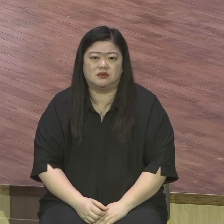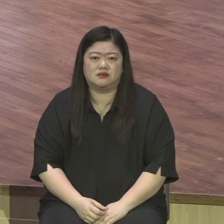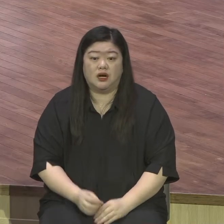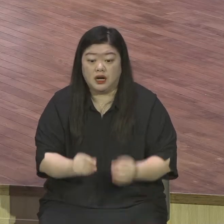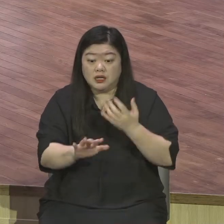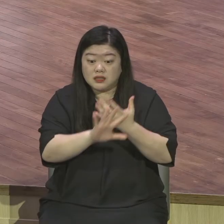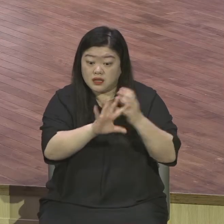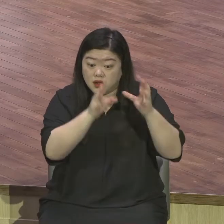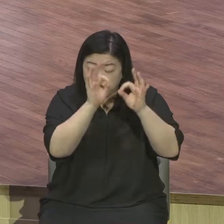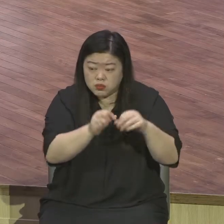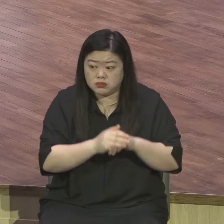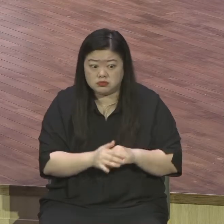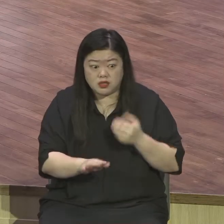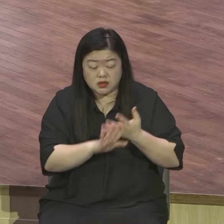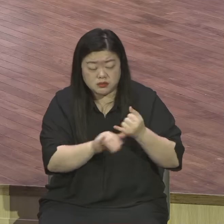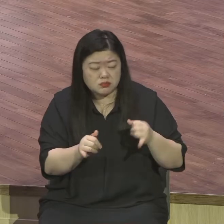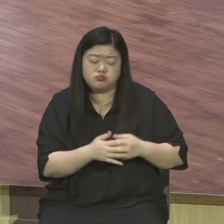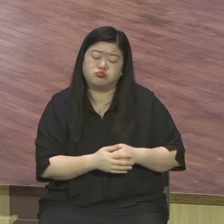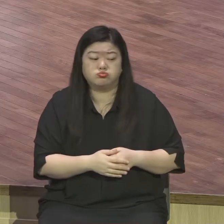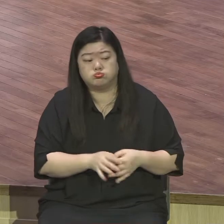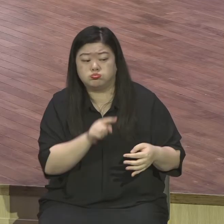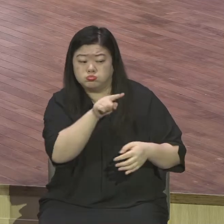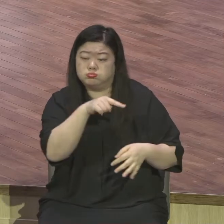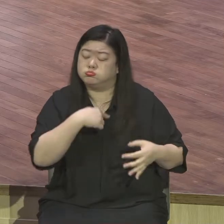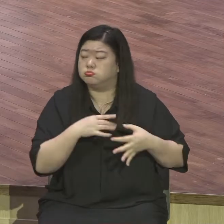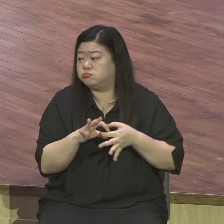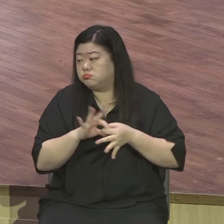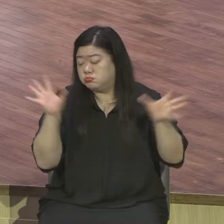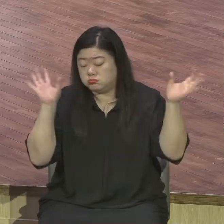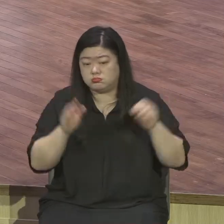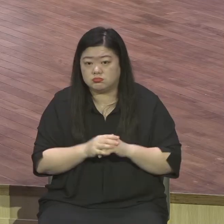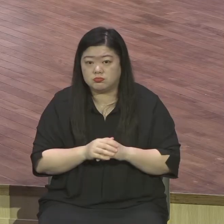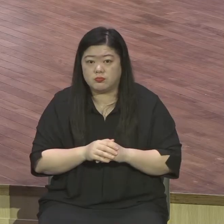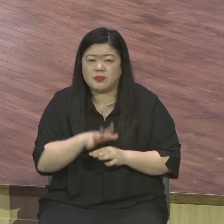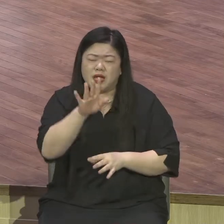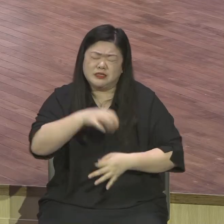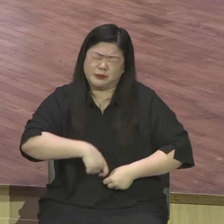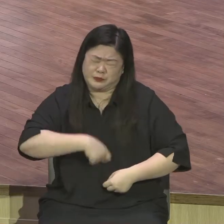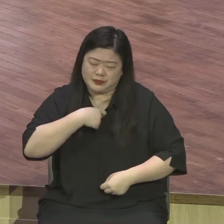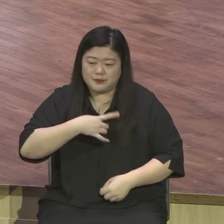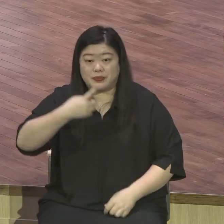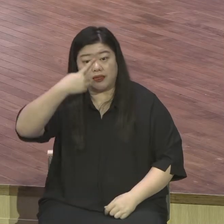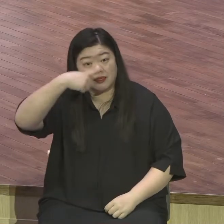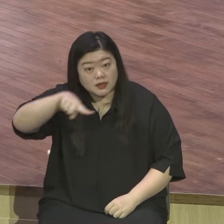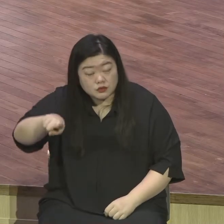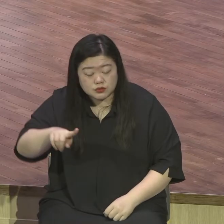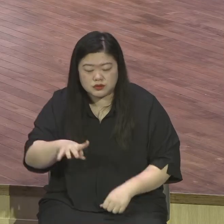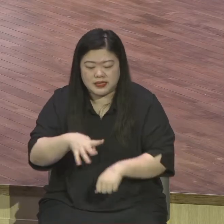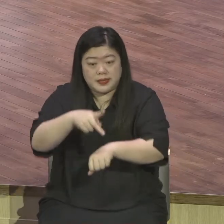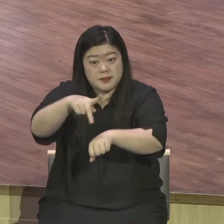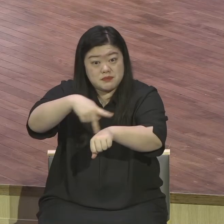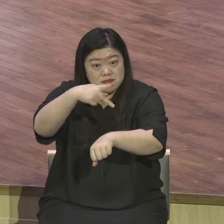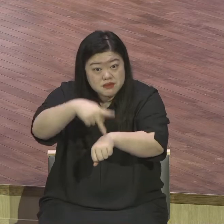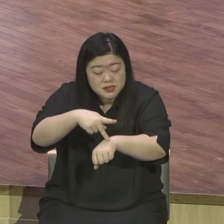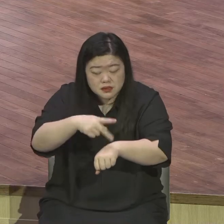별로 신경하세요 태국 필리핀 우리보다 훨씬 가난해도 아주 행복해요 남이 개뿔도 없이면서 엄청